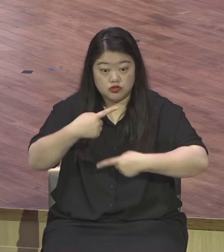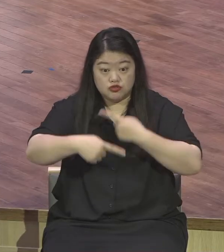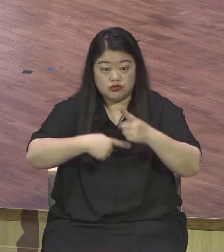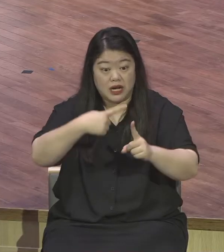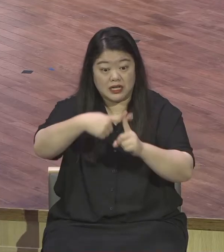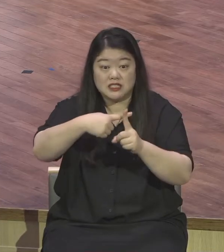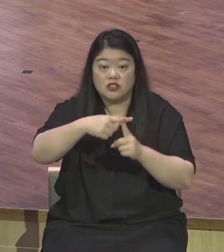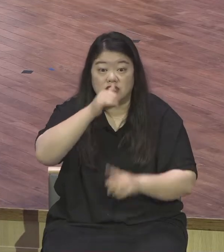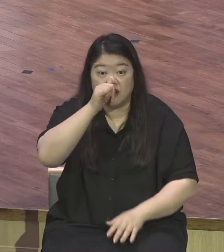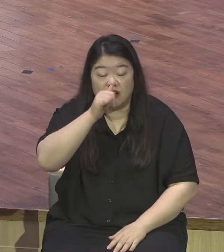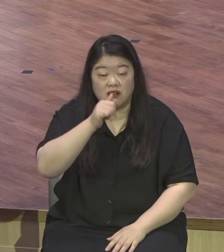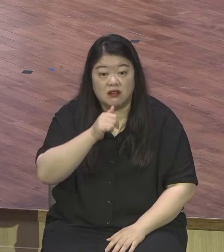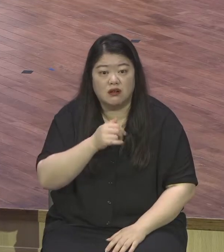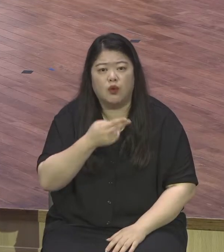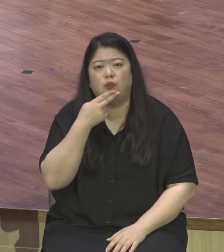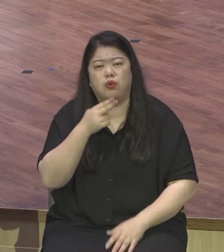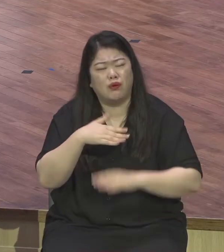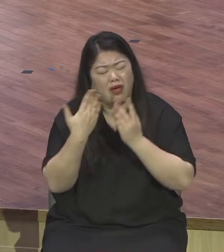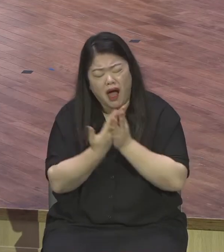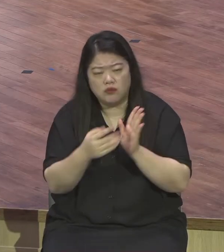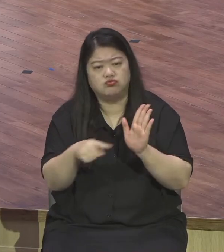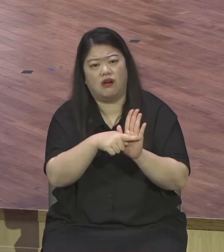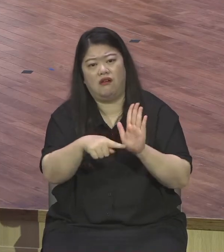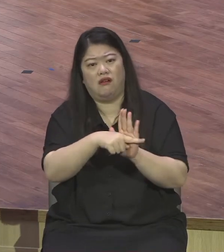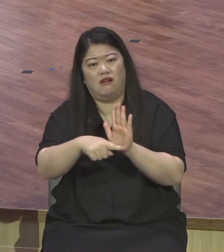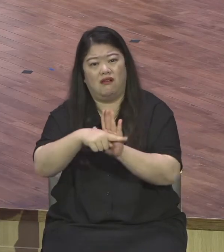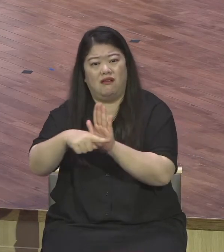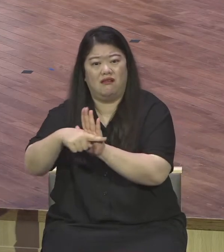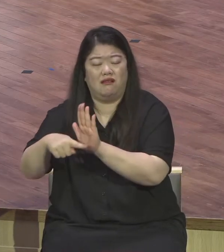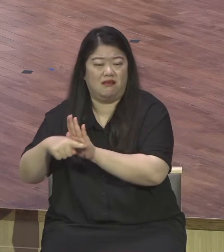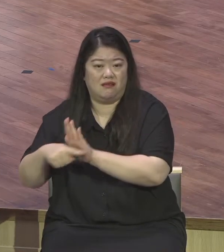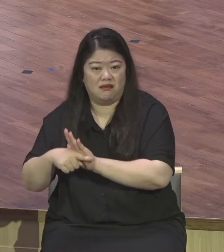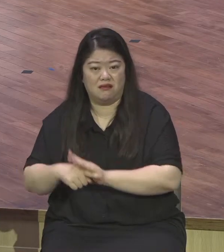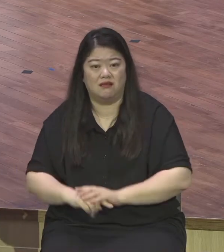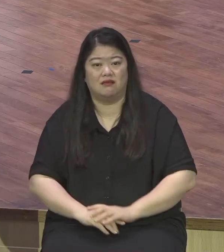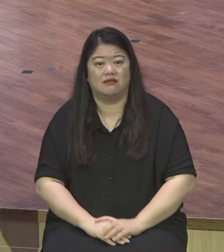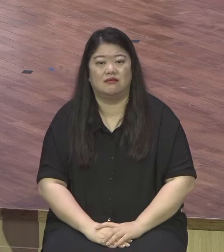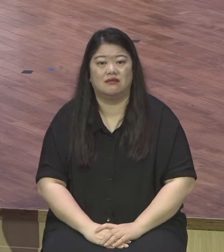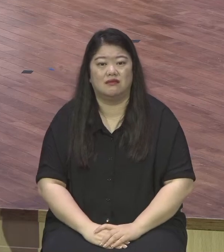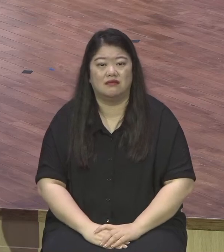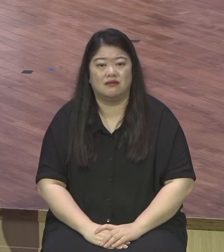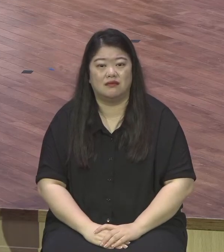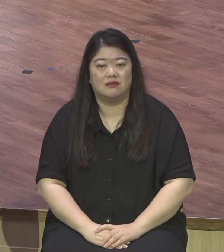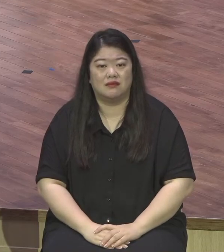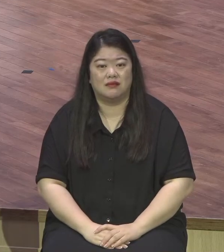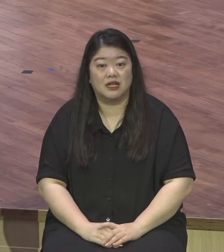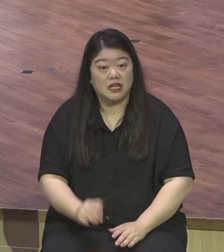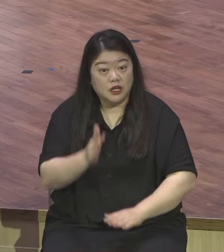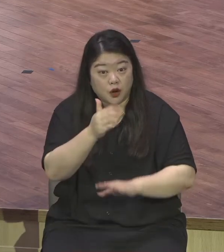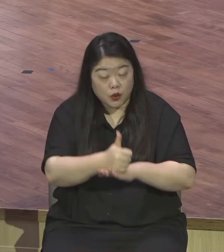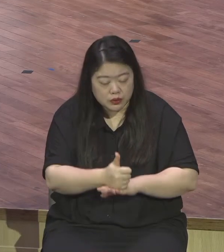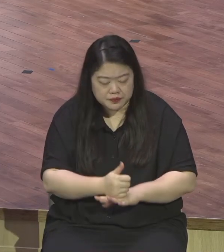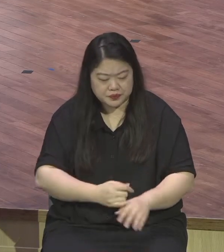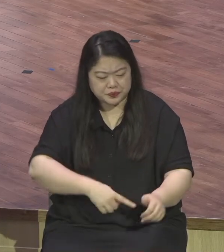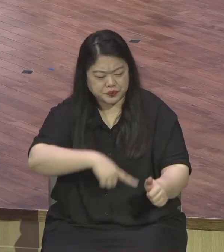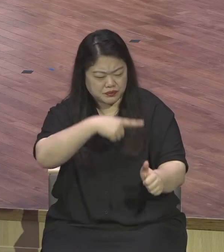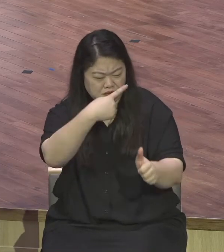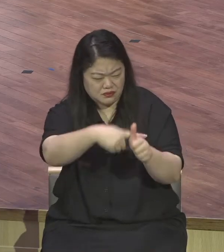부정적으로 보는 겁니다 결과적으로 뭐요 비판은 부정적 불신앙의